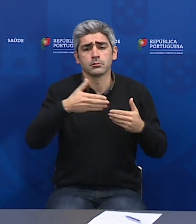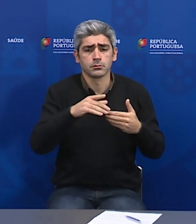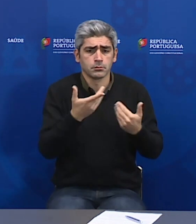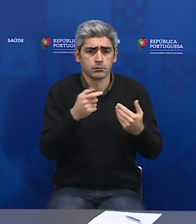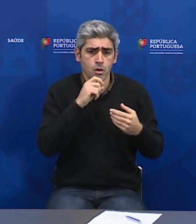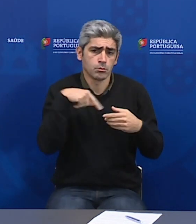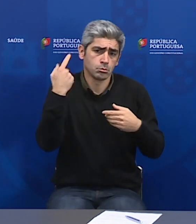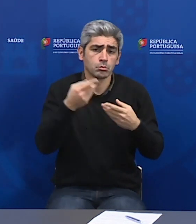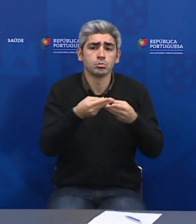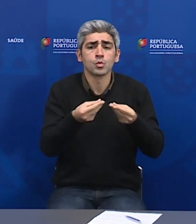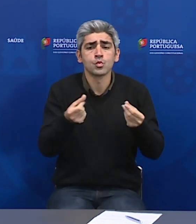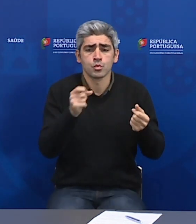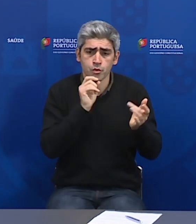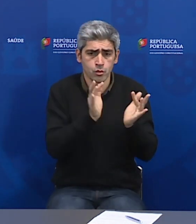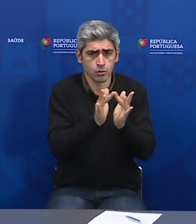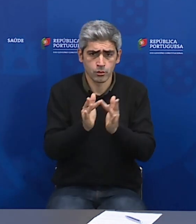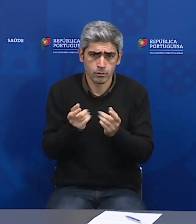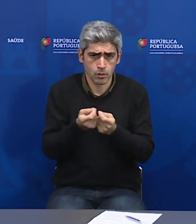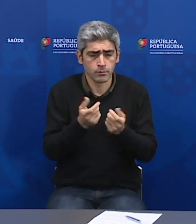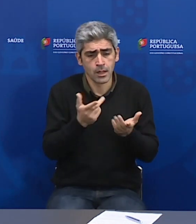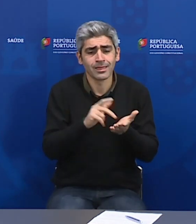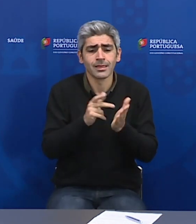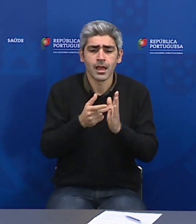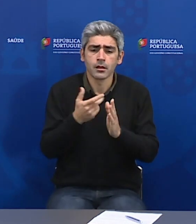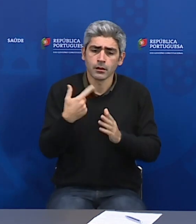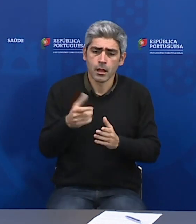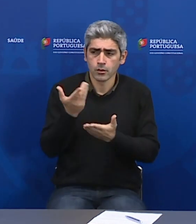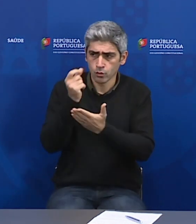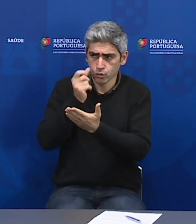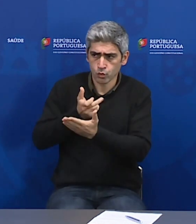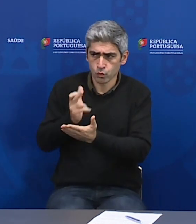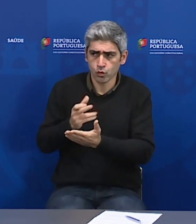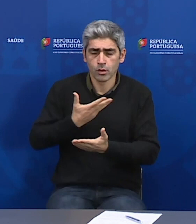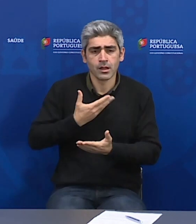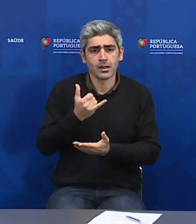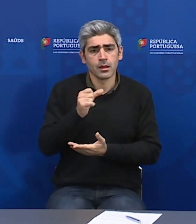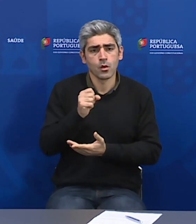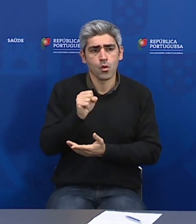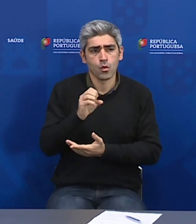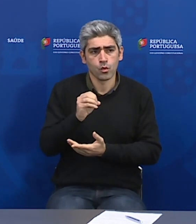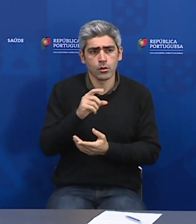com certeza terá o seu limite temporal. Mas para alguma questão técnica, o doutor Diogo poderá também responder.